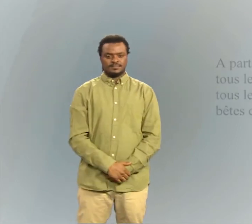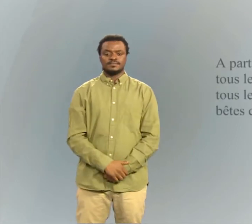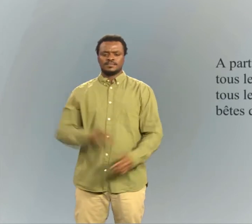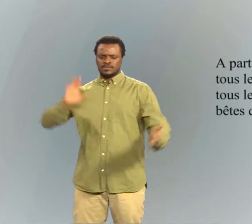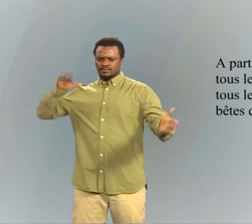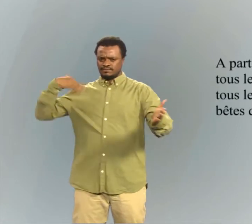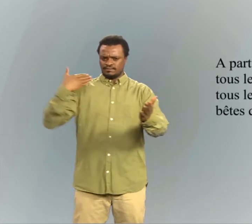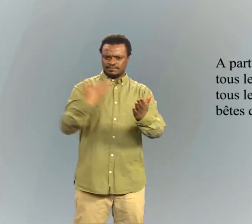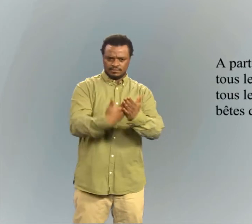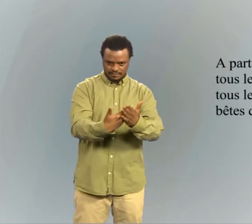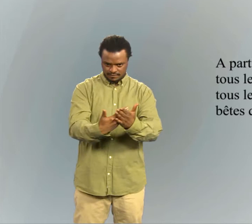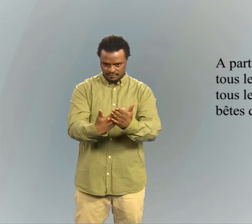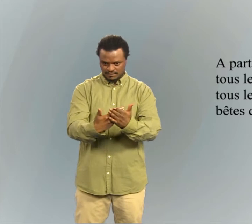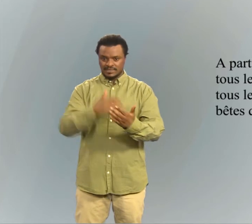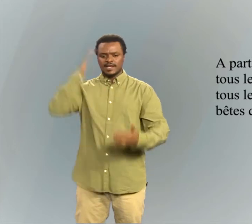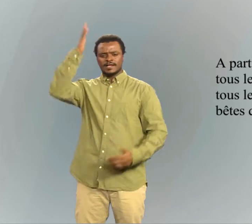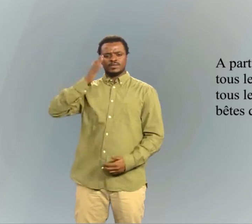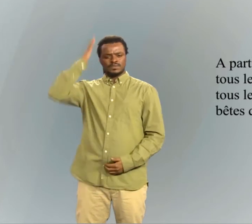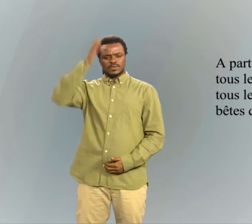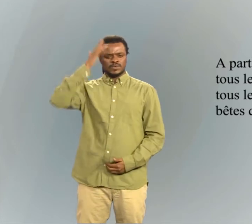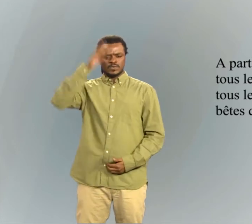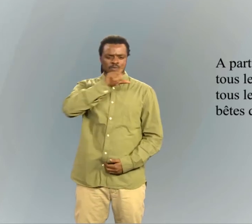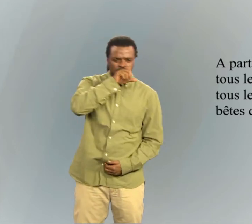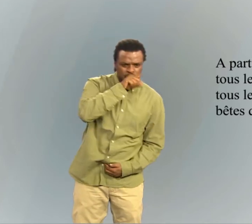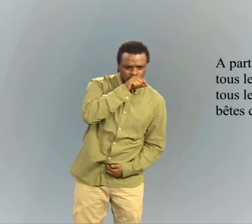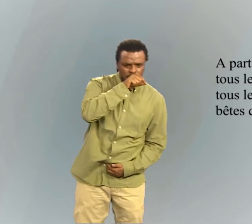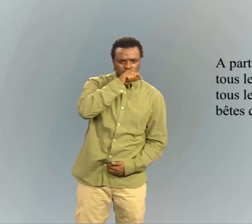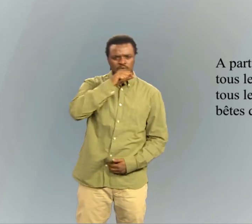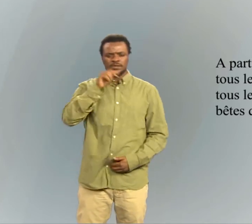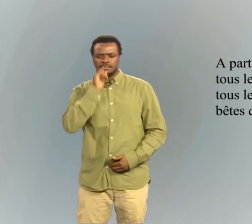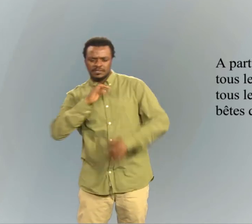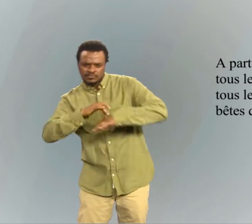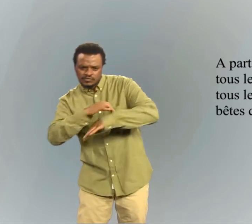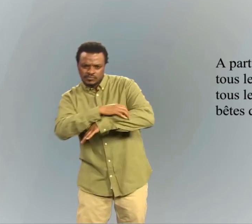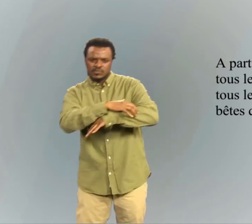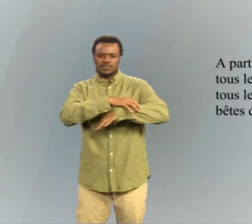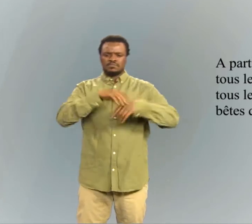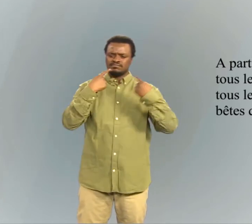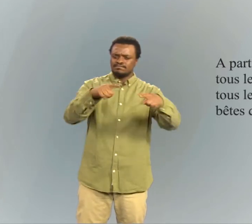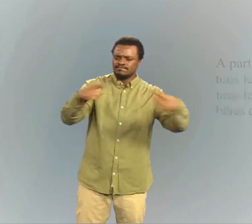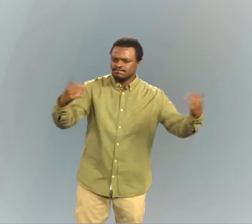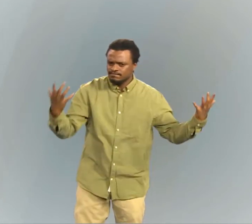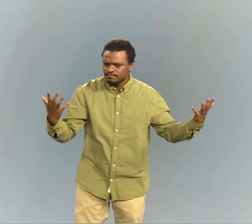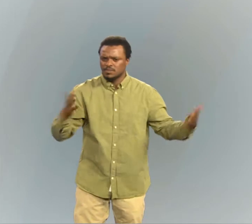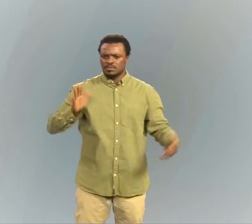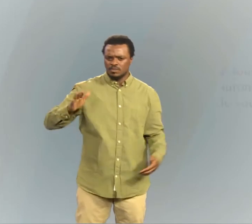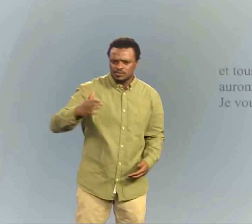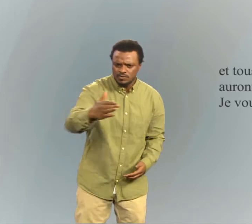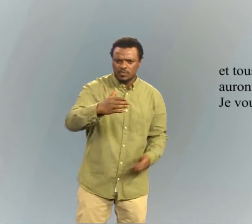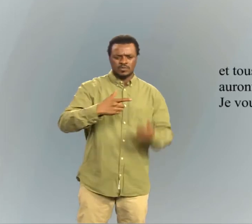» partir de maintenant, tous les animaux de la terre, tous les oiseaux, toutes les petites bêtes qui se déplacent sur le sol et